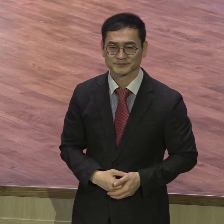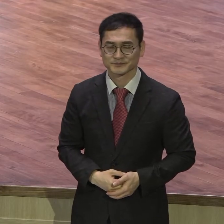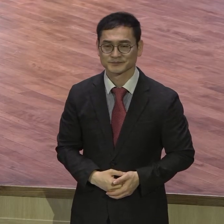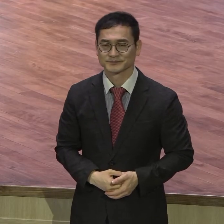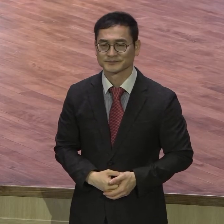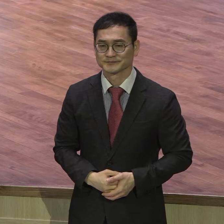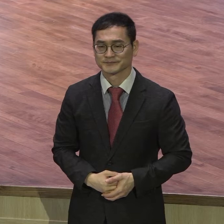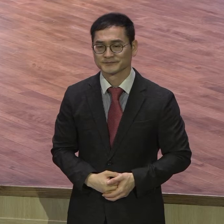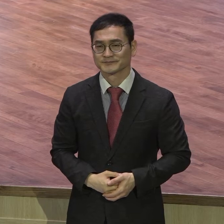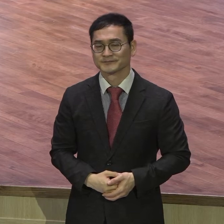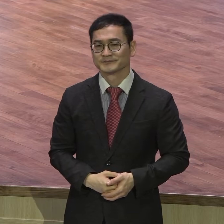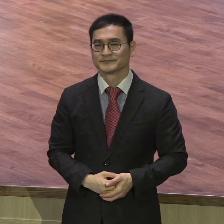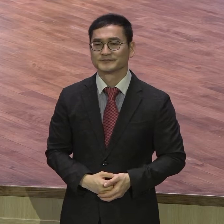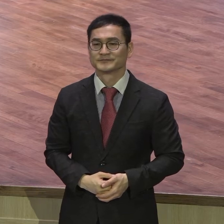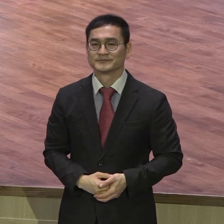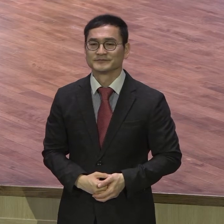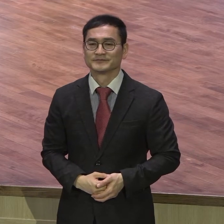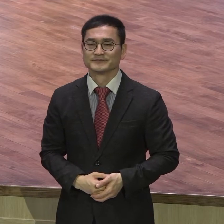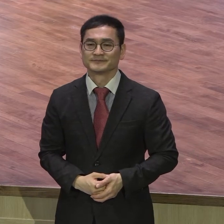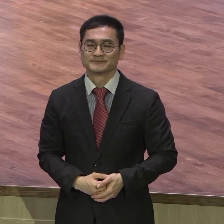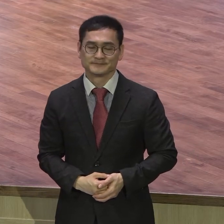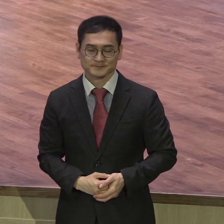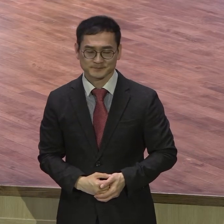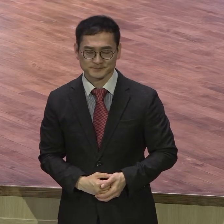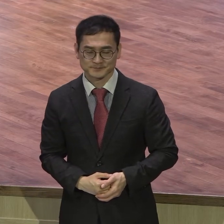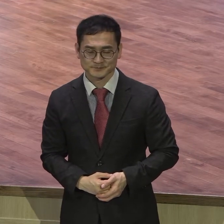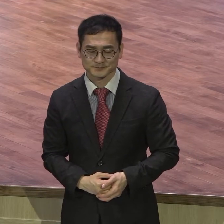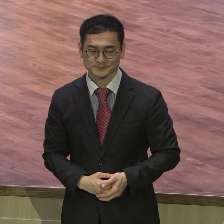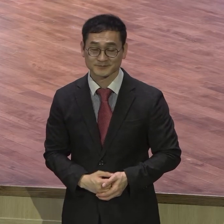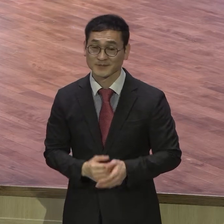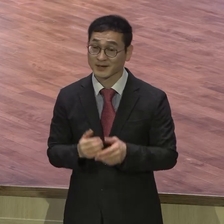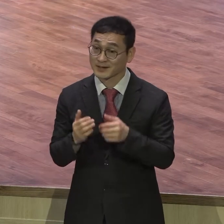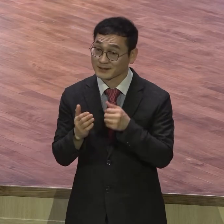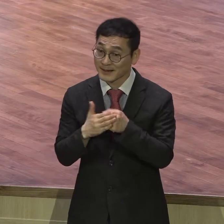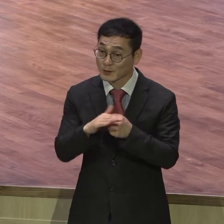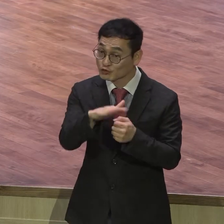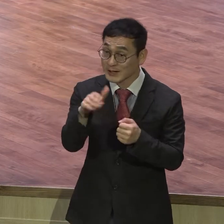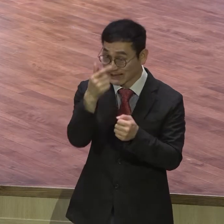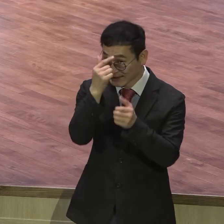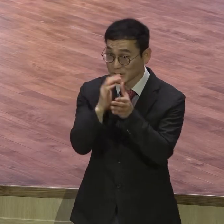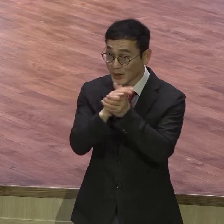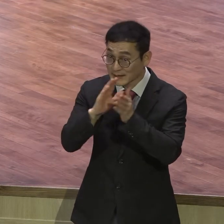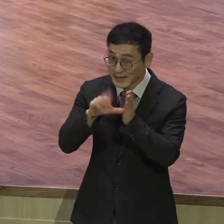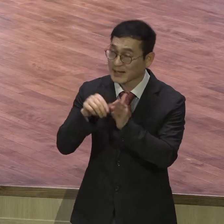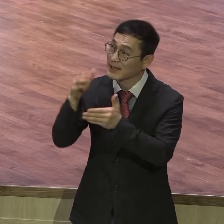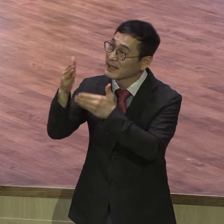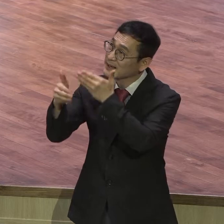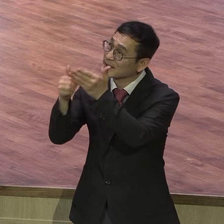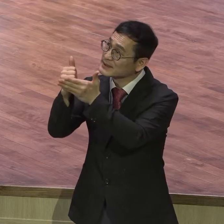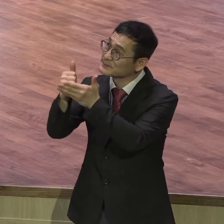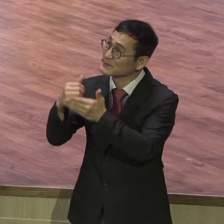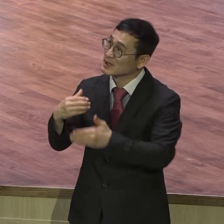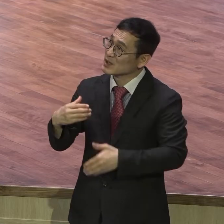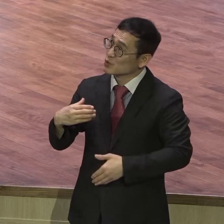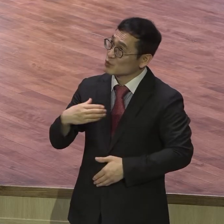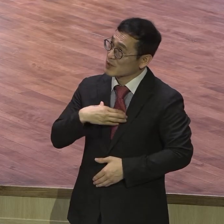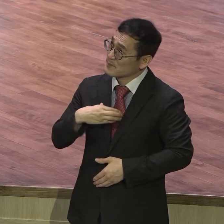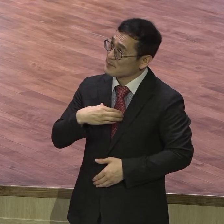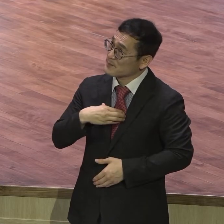이런 기도를 할 수 있죠 하나님은 모든 위험으로부터 그 자녀들을 불꽃